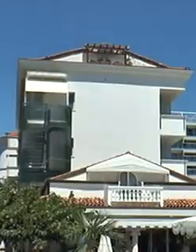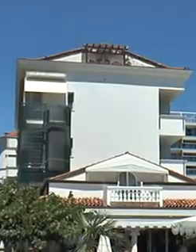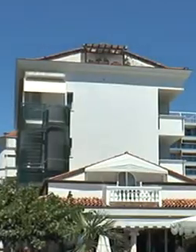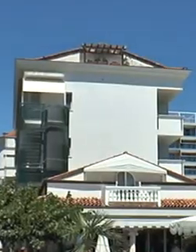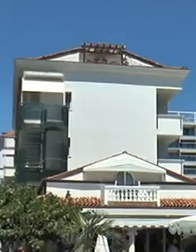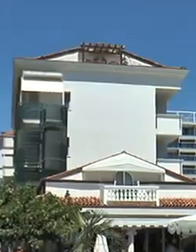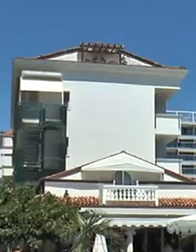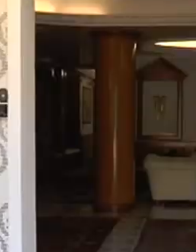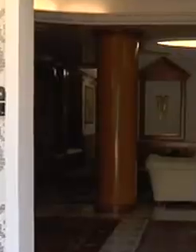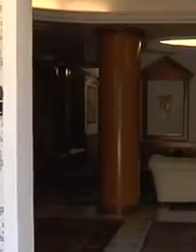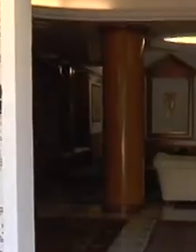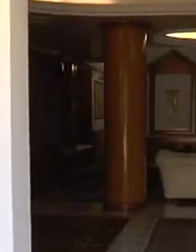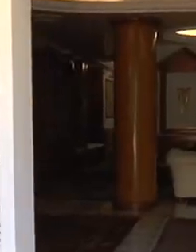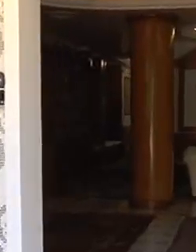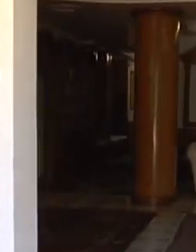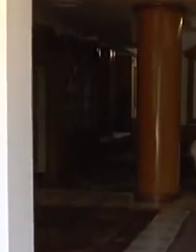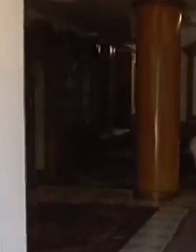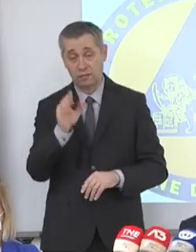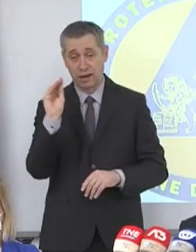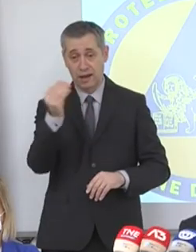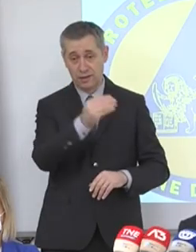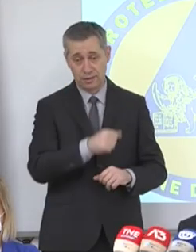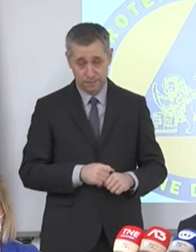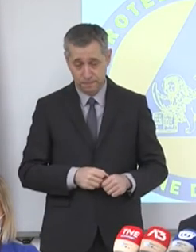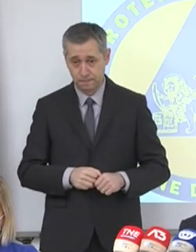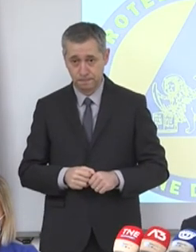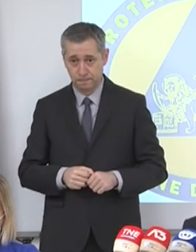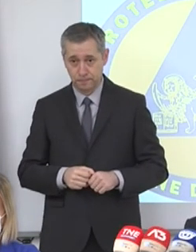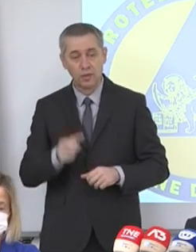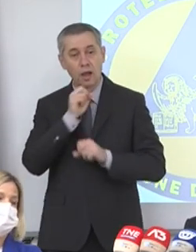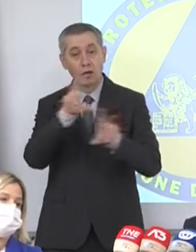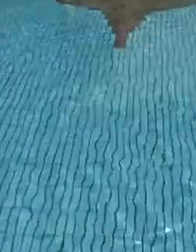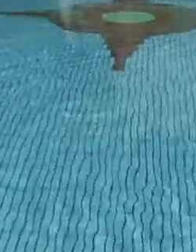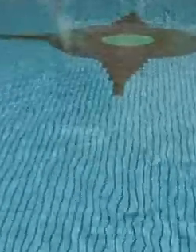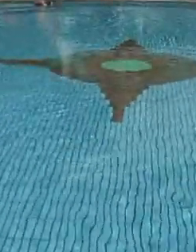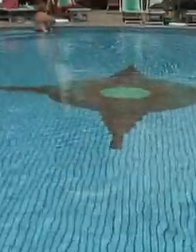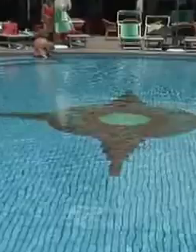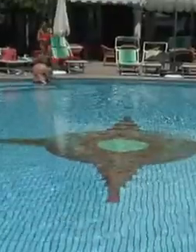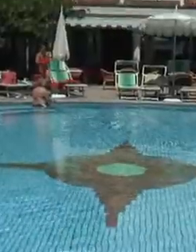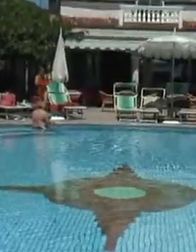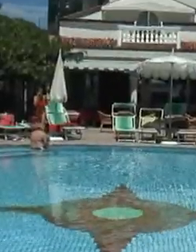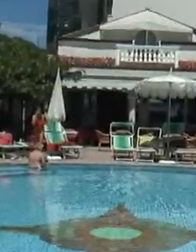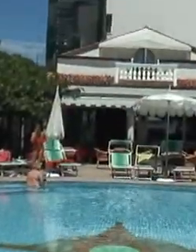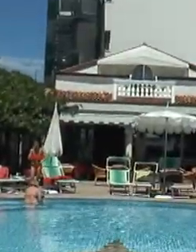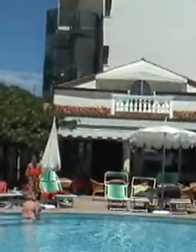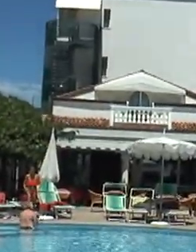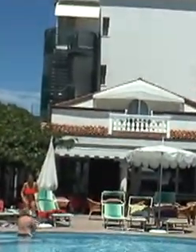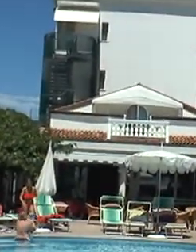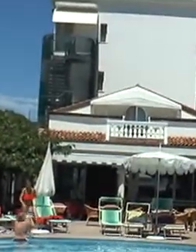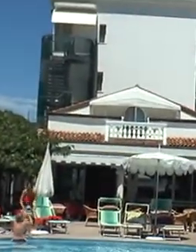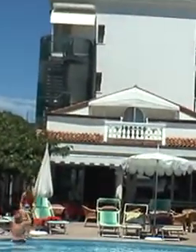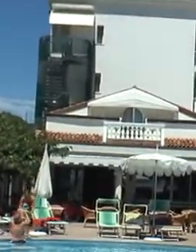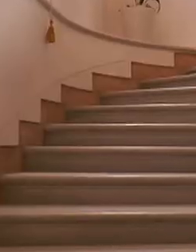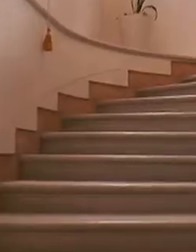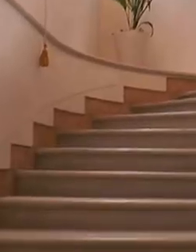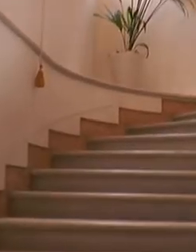regione apre slot anche per gli operatori turistici. Vi annuncio che da domani a mezzogiorno apriremo le liste vaccinali che vi posti in